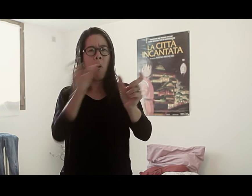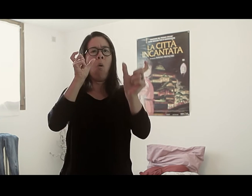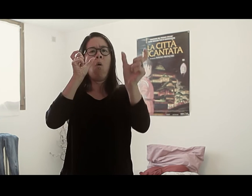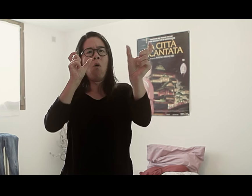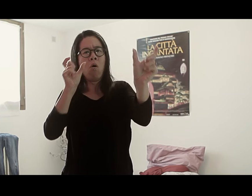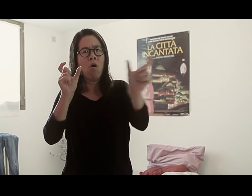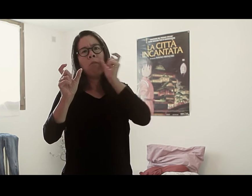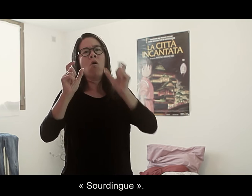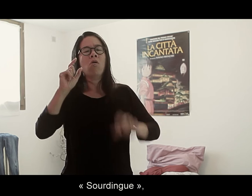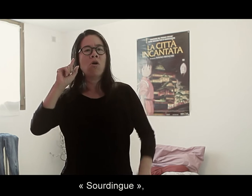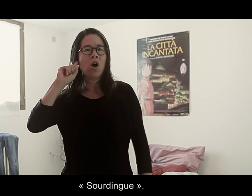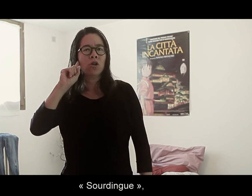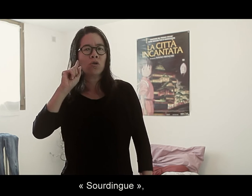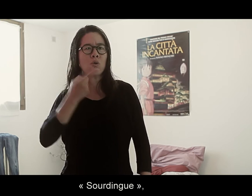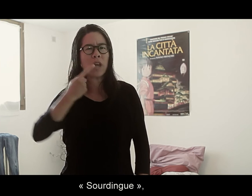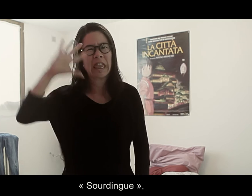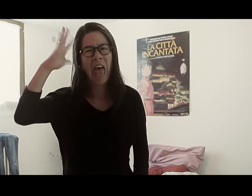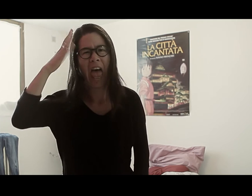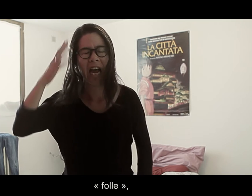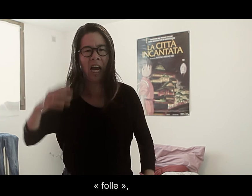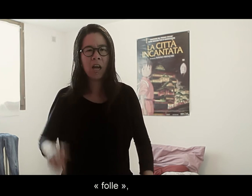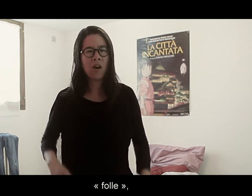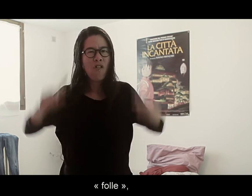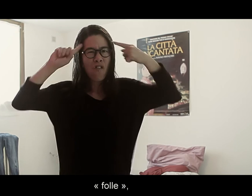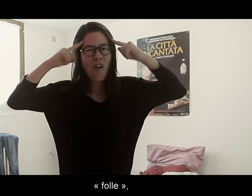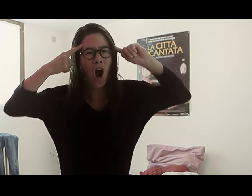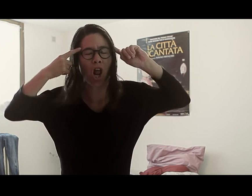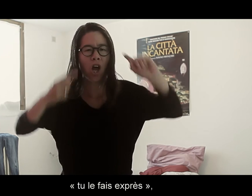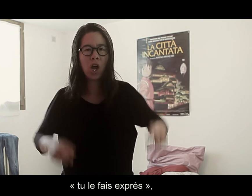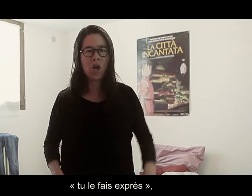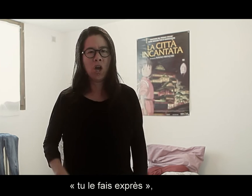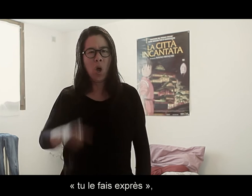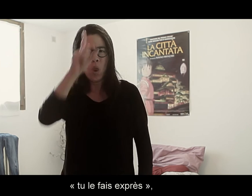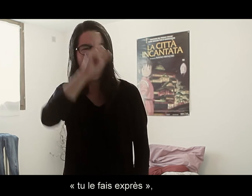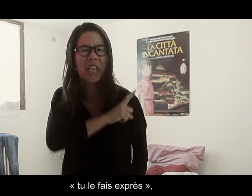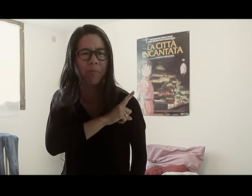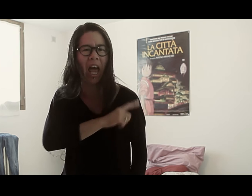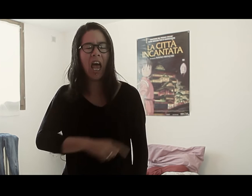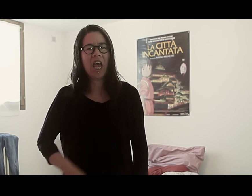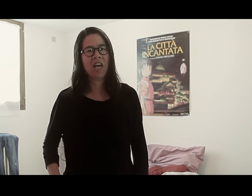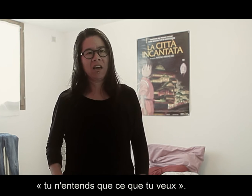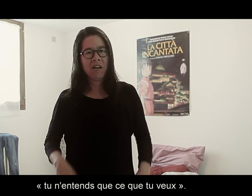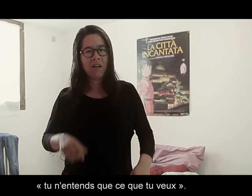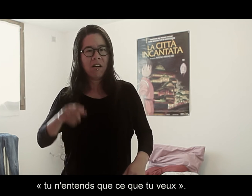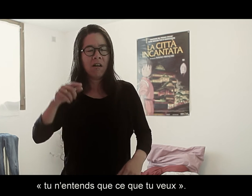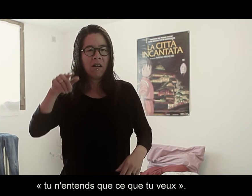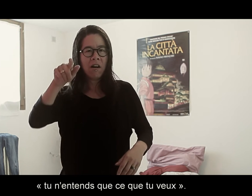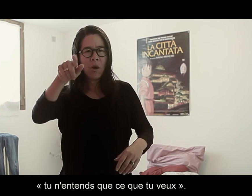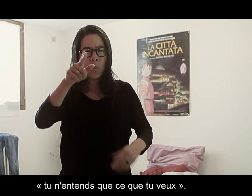sourdingue, folle, tu le fais exprès, tu n'entends que ce que tu veux.